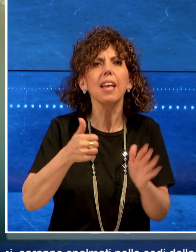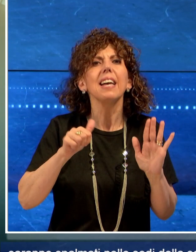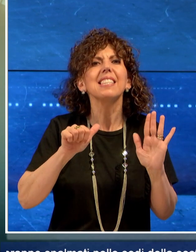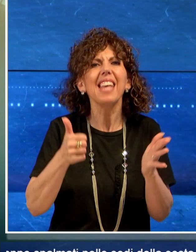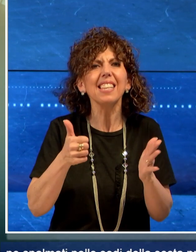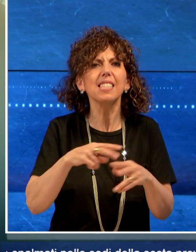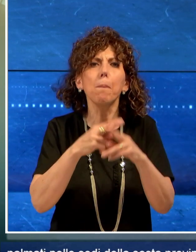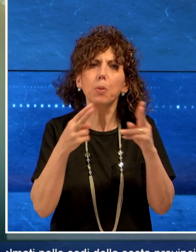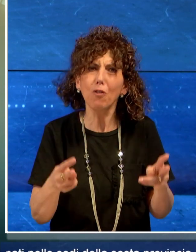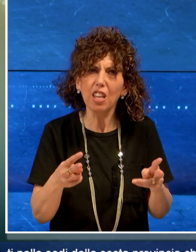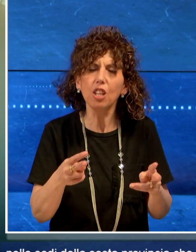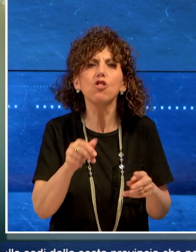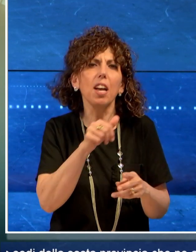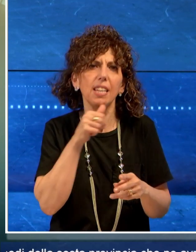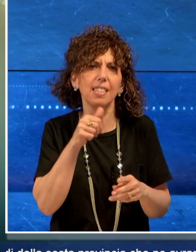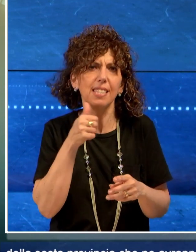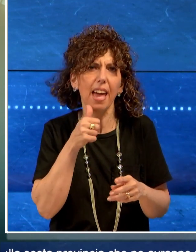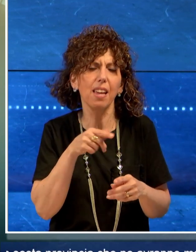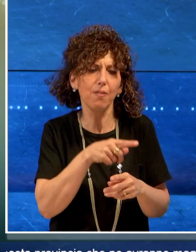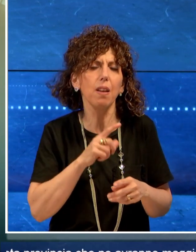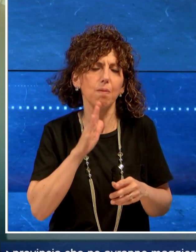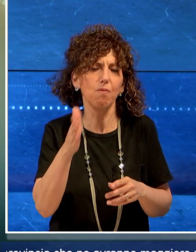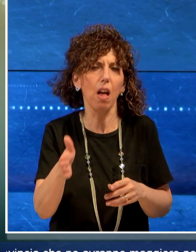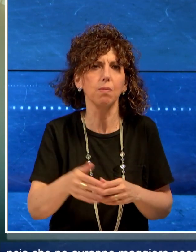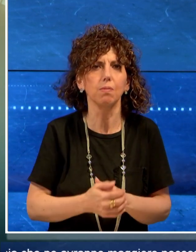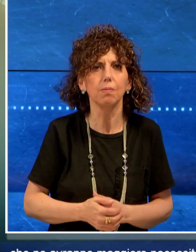provincia che ne avranno maggiore necessità.